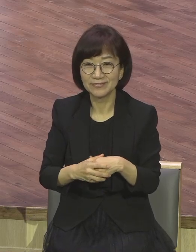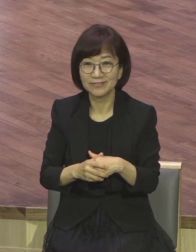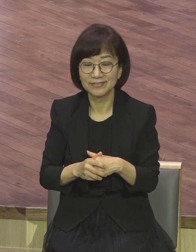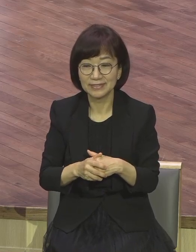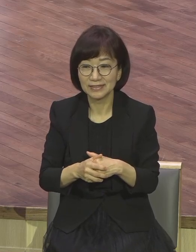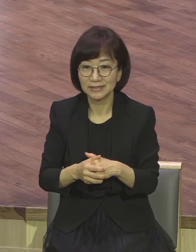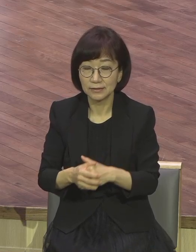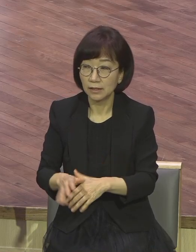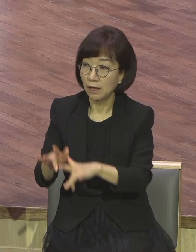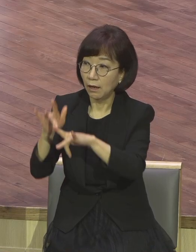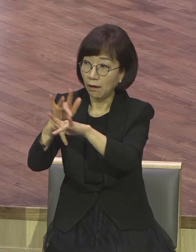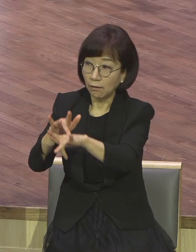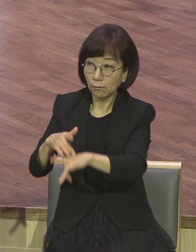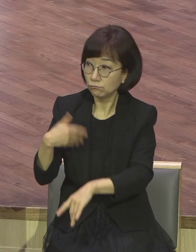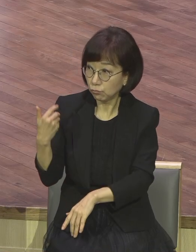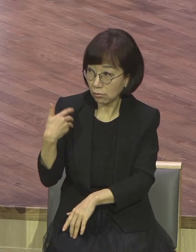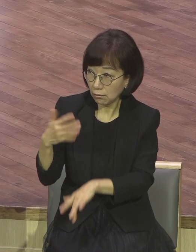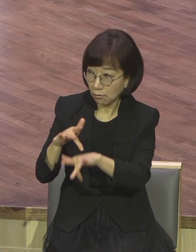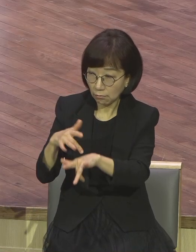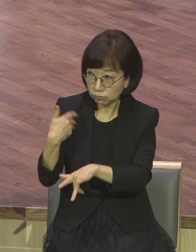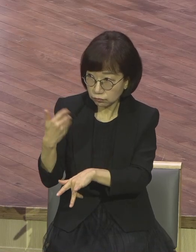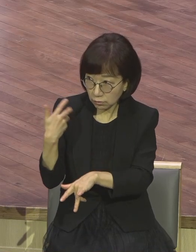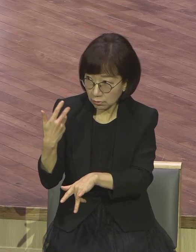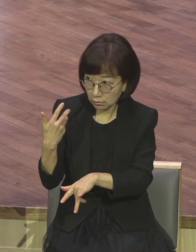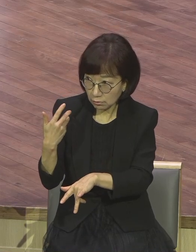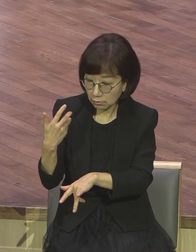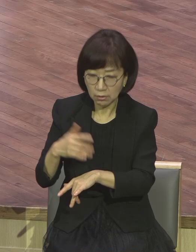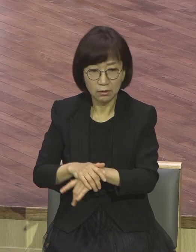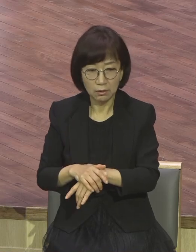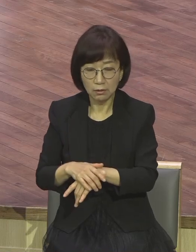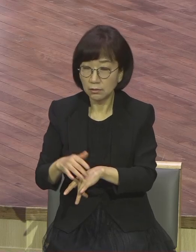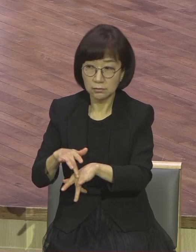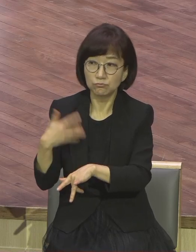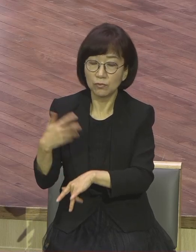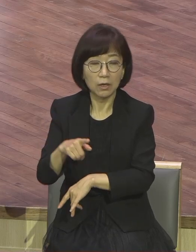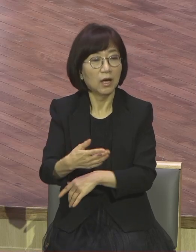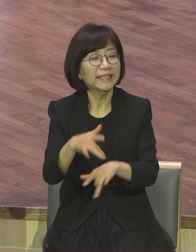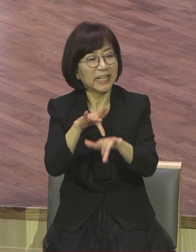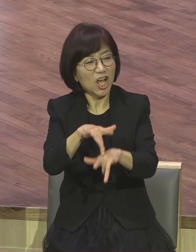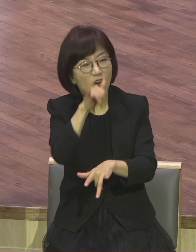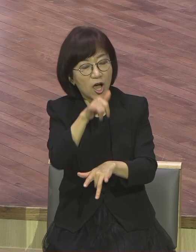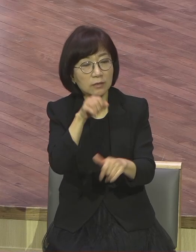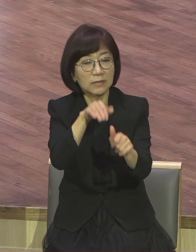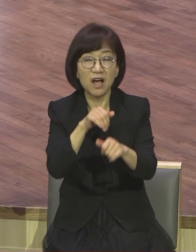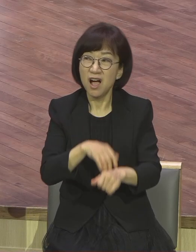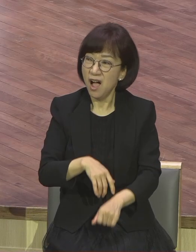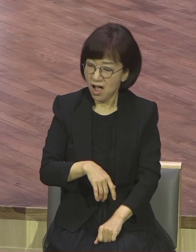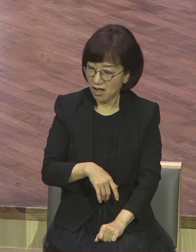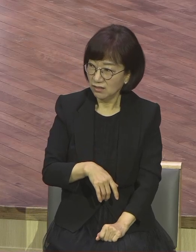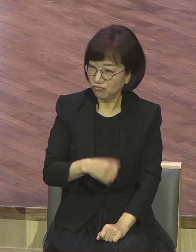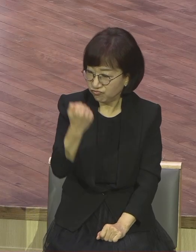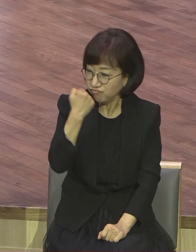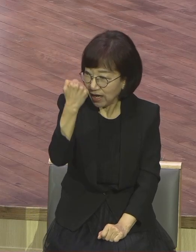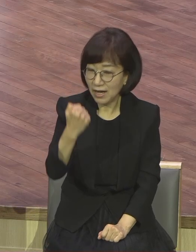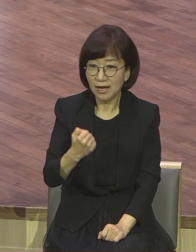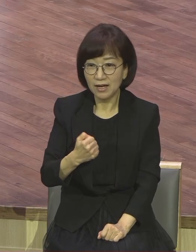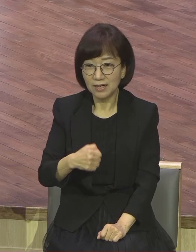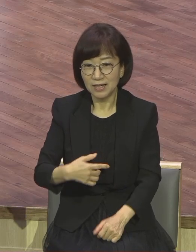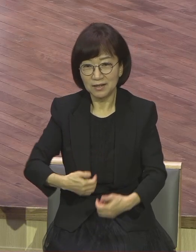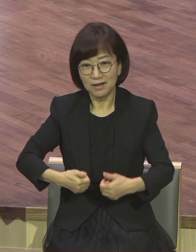모르는 사람. 영적인 말하고 사단 말하면 기분 되게 나빠합니다. 니만 영적이냐. 니만 그 말 나도 받았다. 이러면서